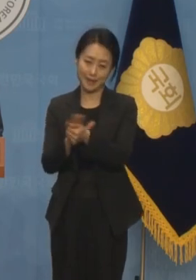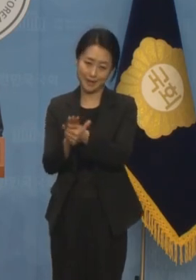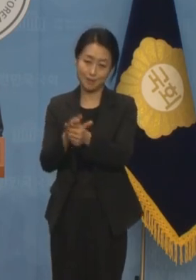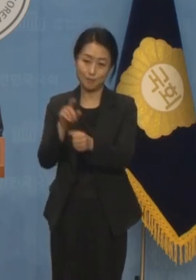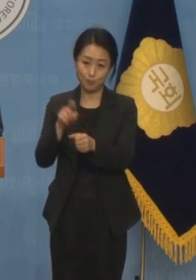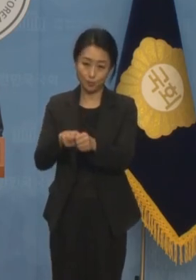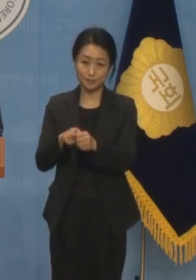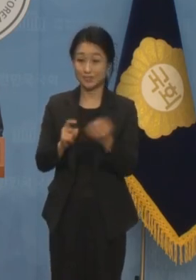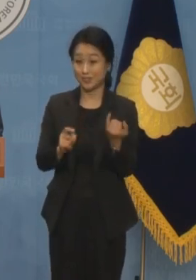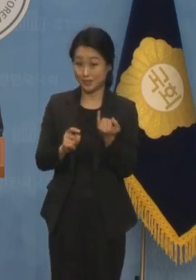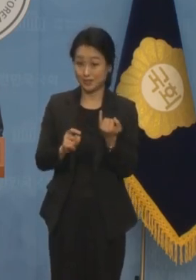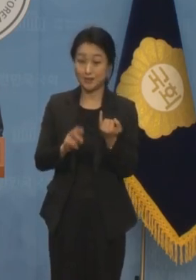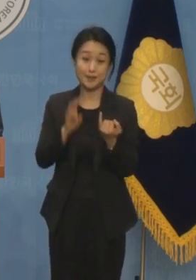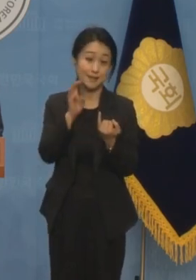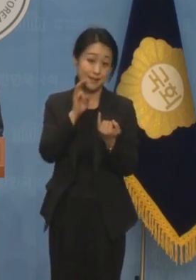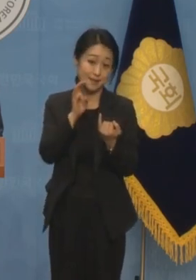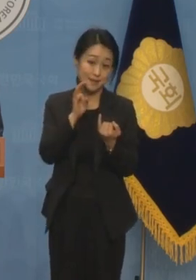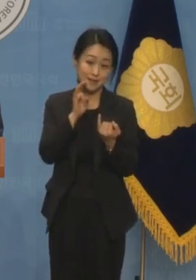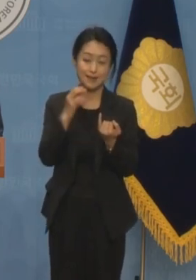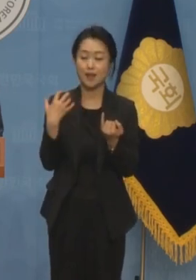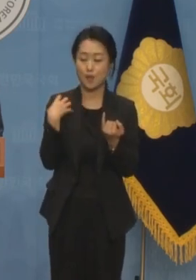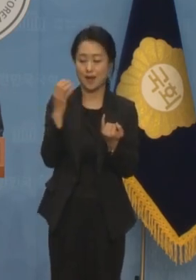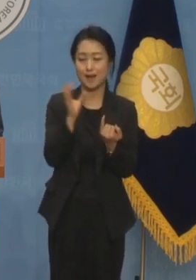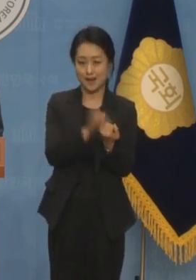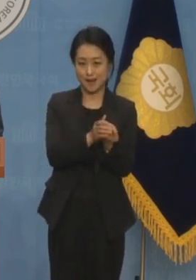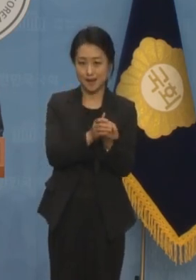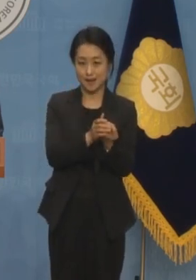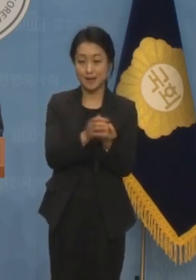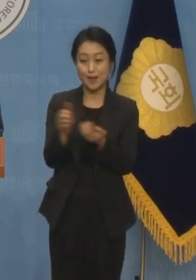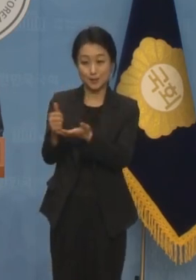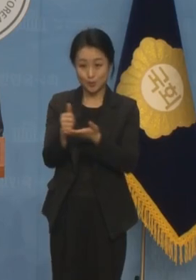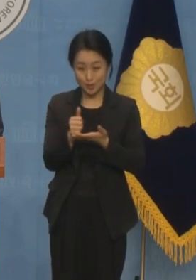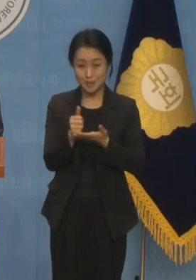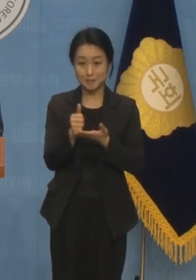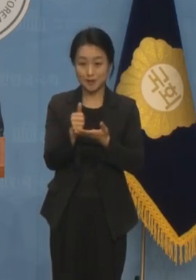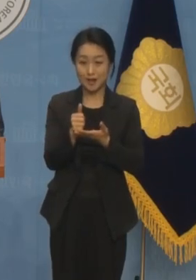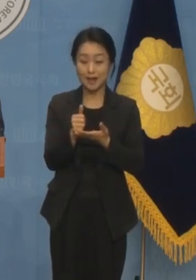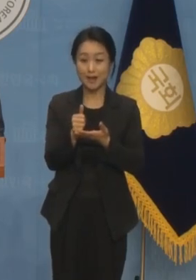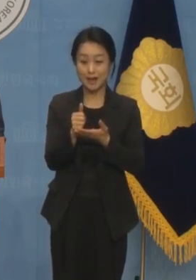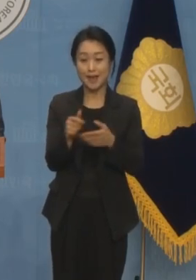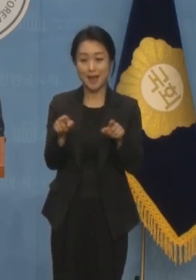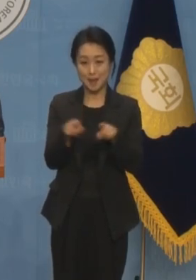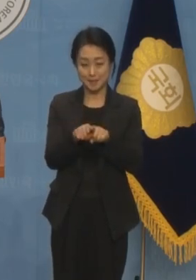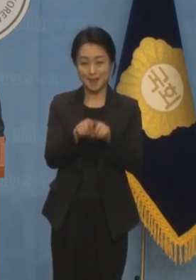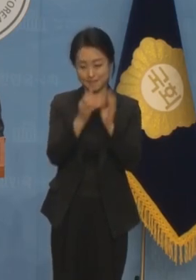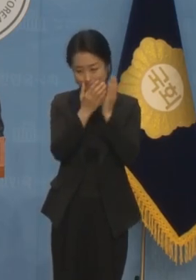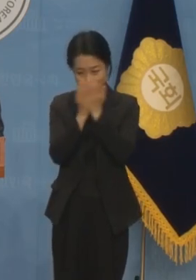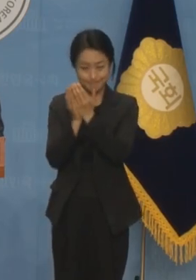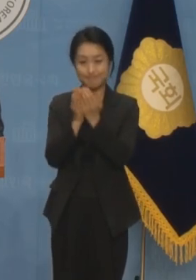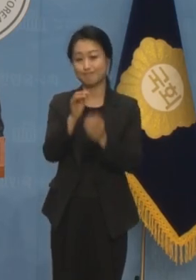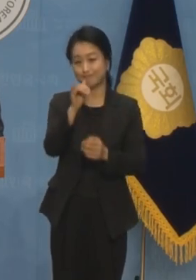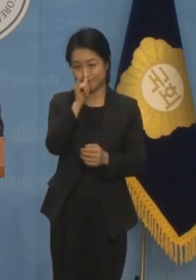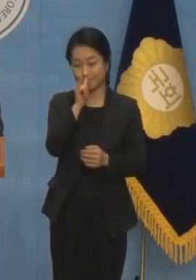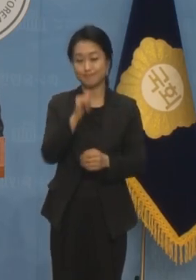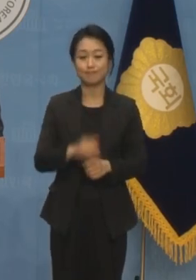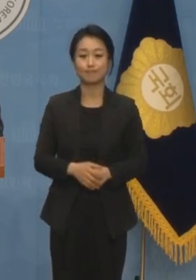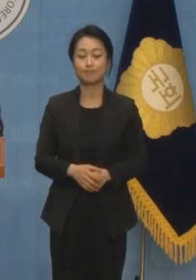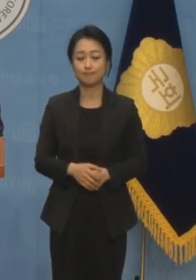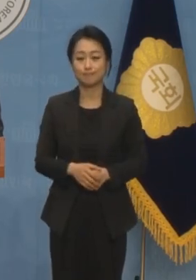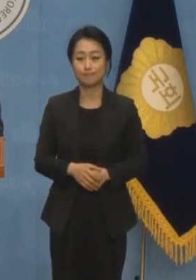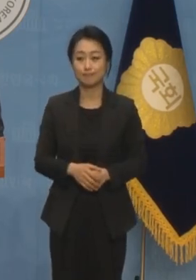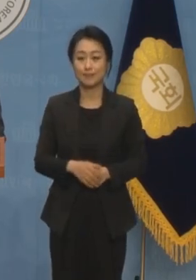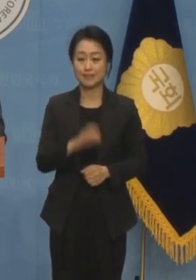공식 매춘 역할로서 손님들과 동거하는 데까지 업무가 확대됐다는 주장도 있다.